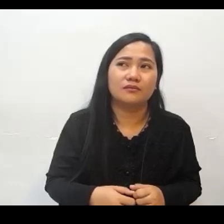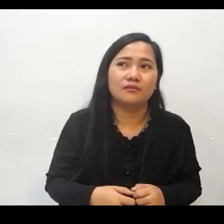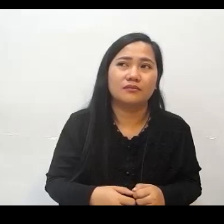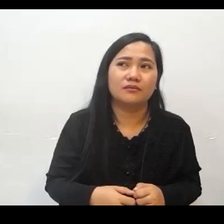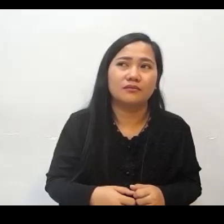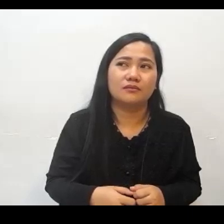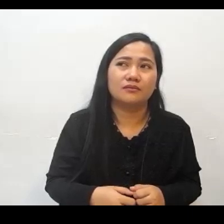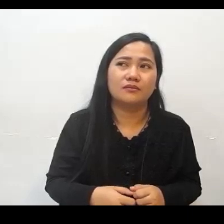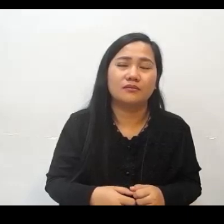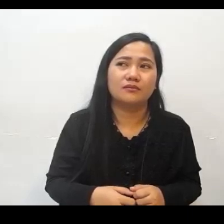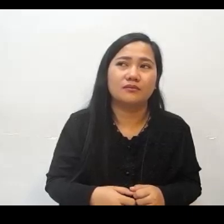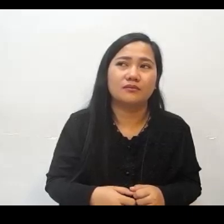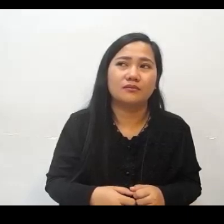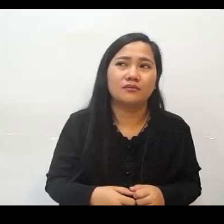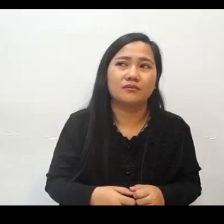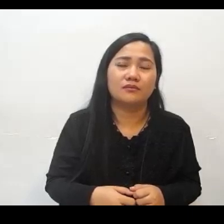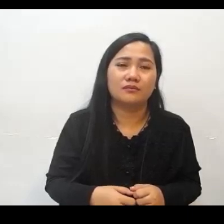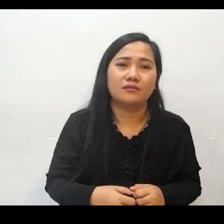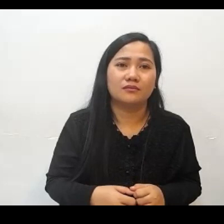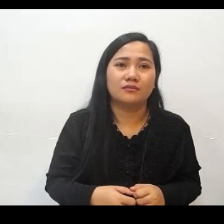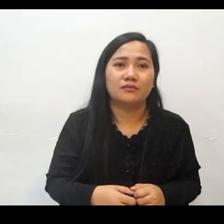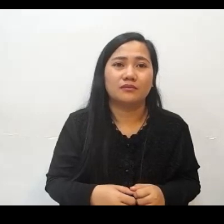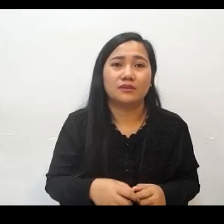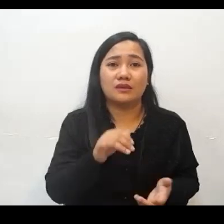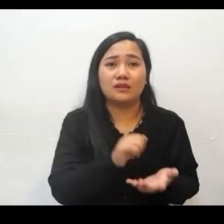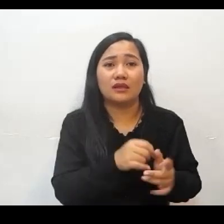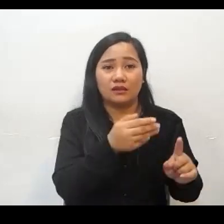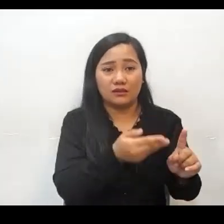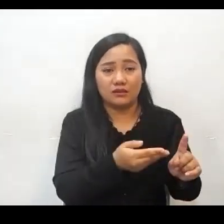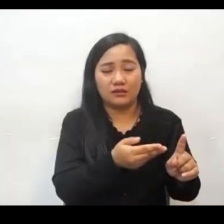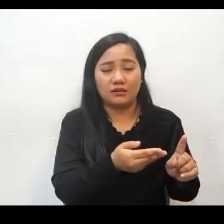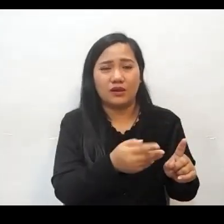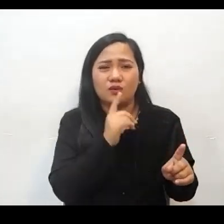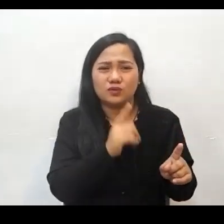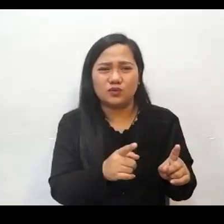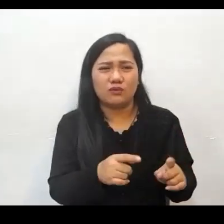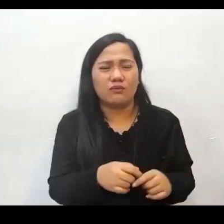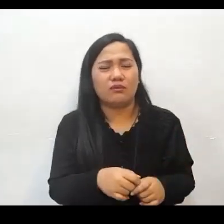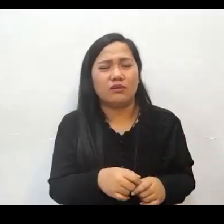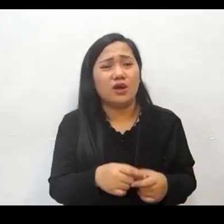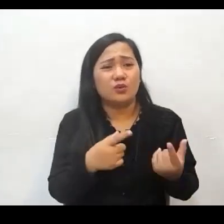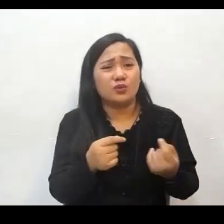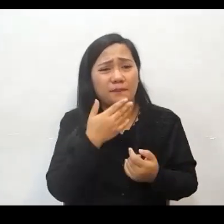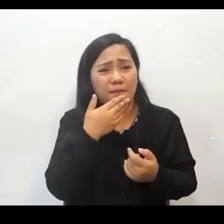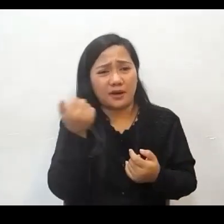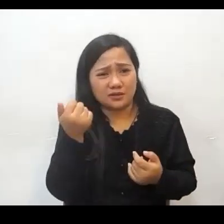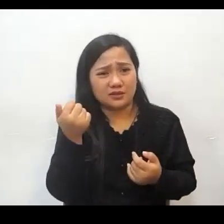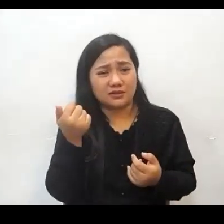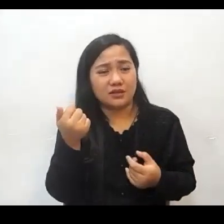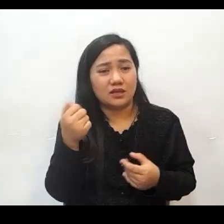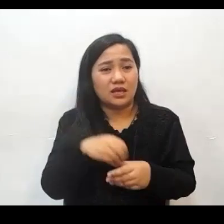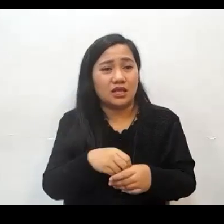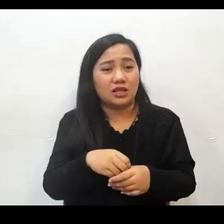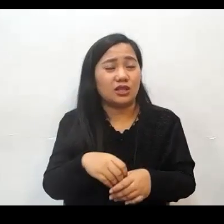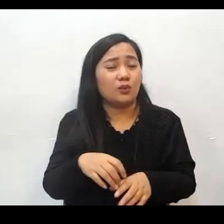many actor and actress and other people Kaya nga sa larangan po ng entertainment sa mundo ginagawa niya po yung abot ng kanyang makakaya sa kanyang